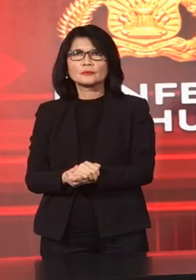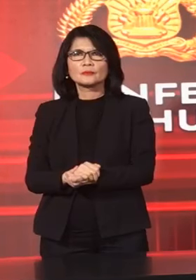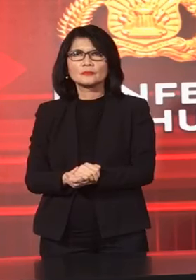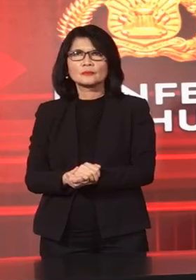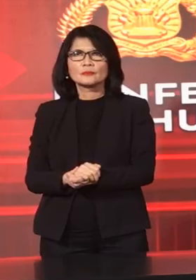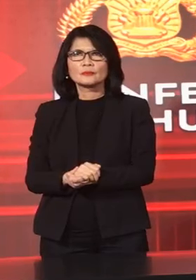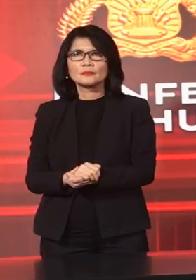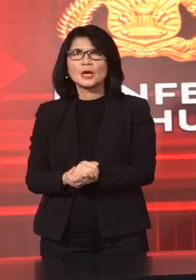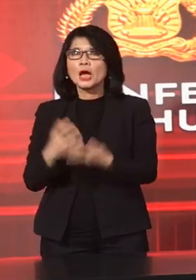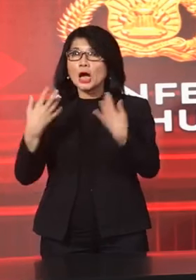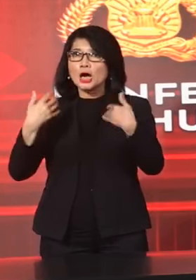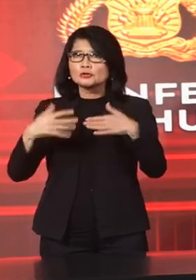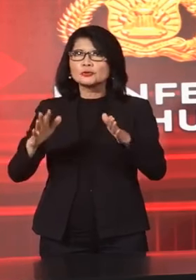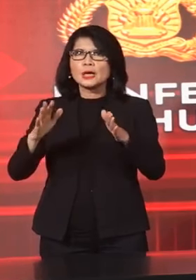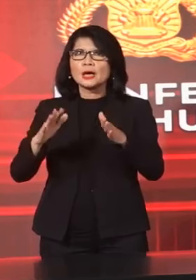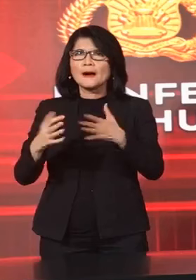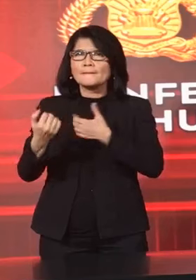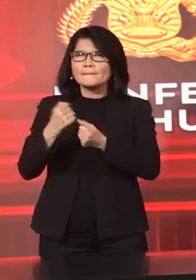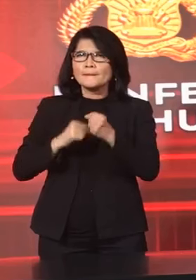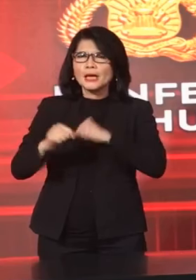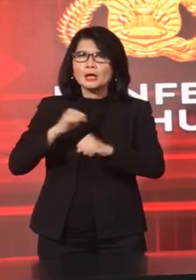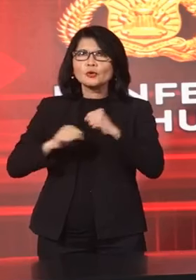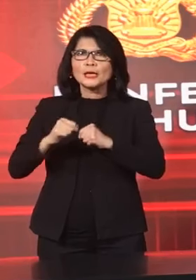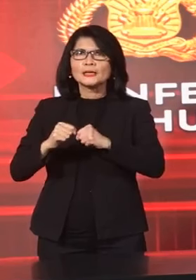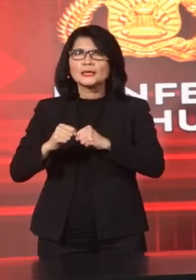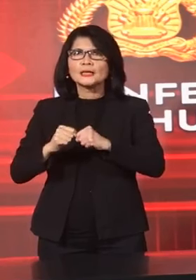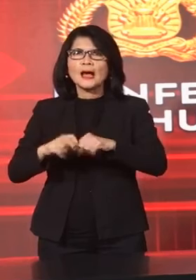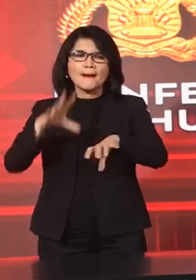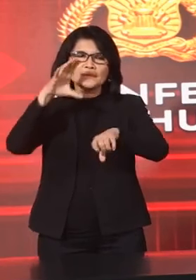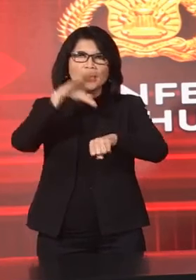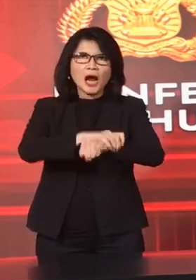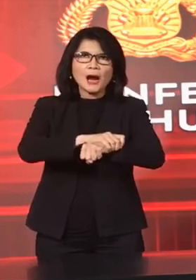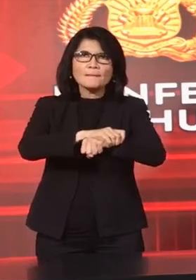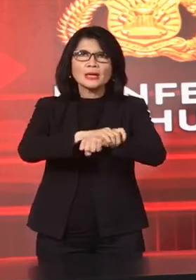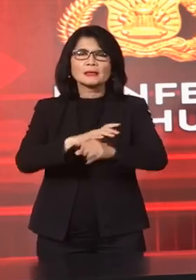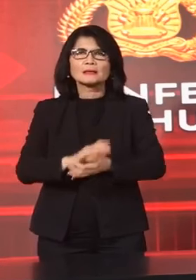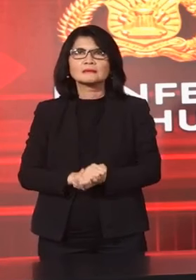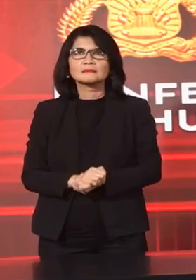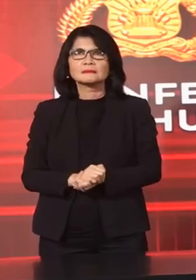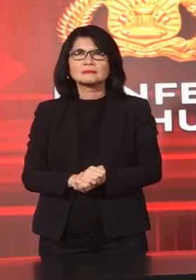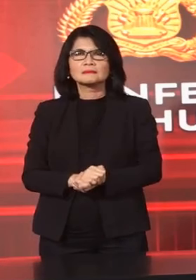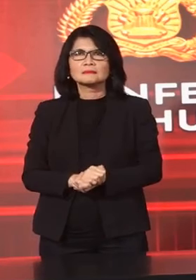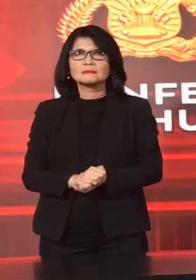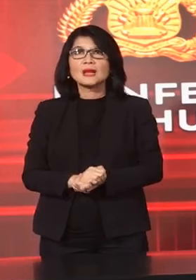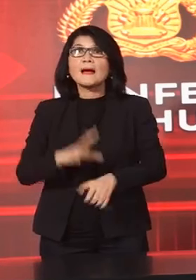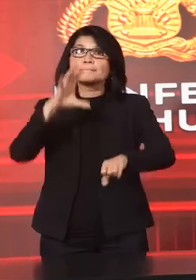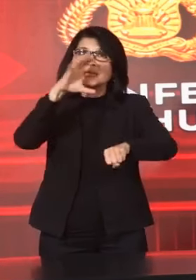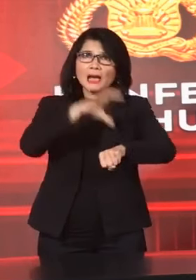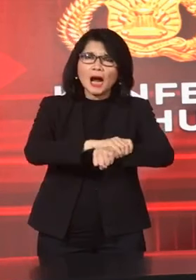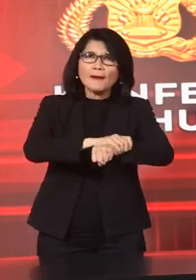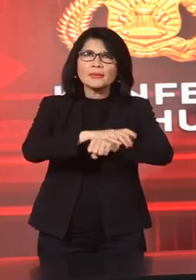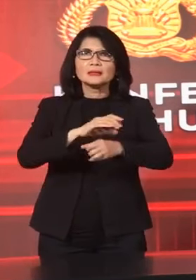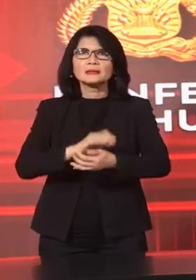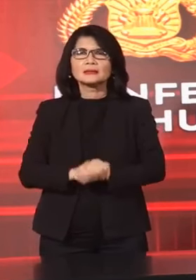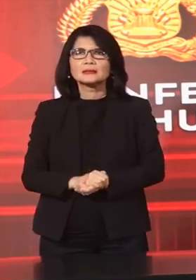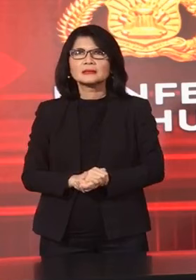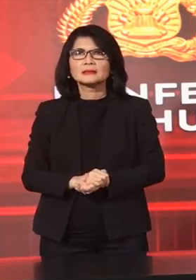Telah Melakukan Penangkapan Saya Sampaikan Penangkapan